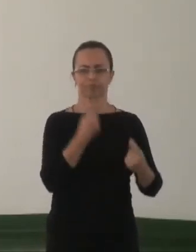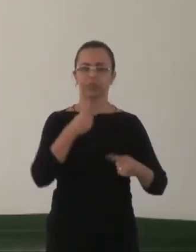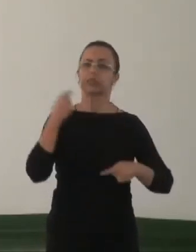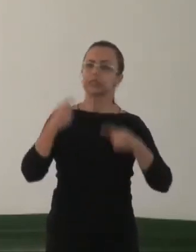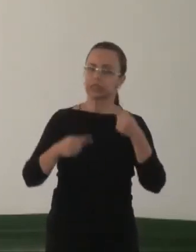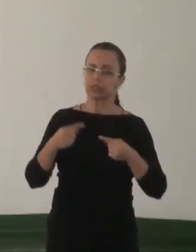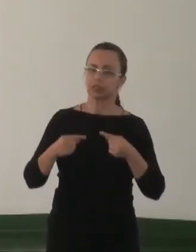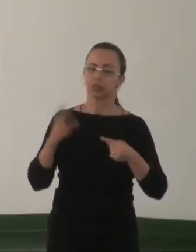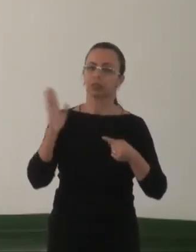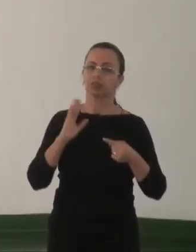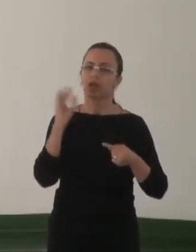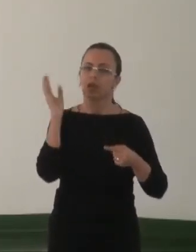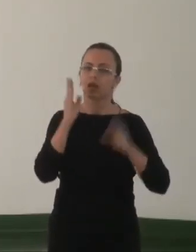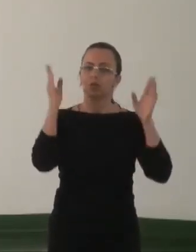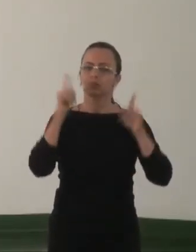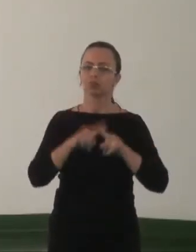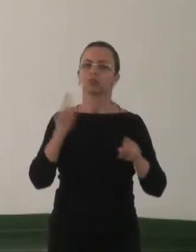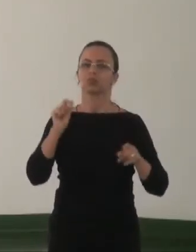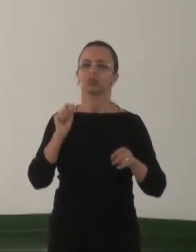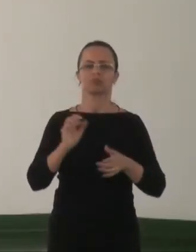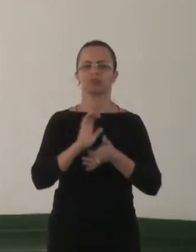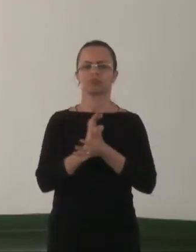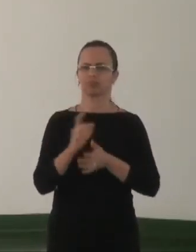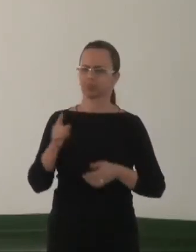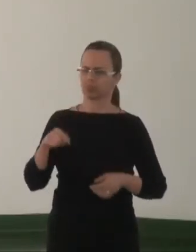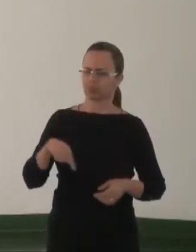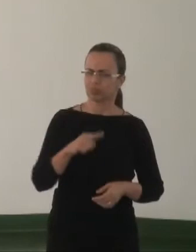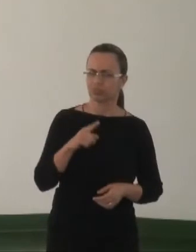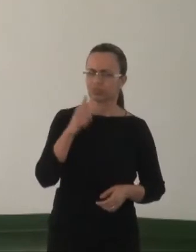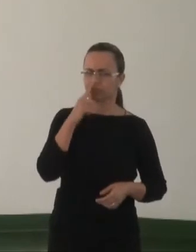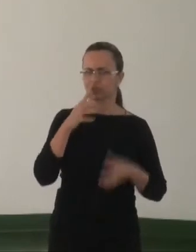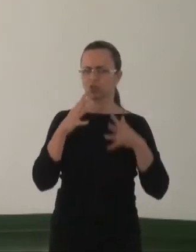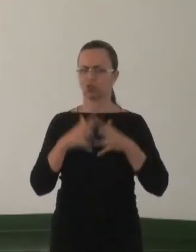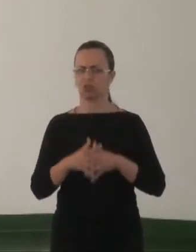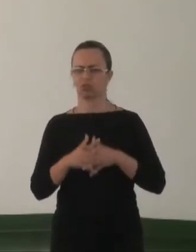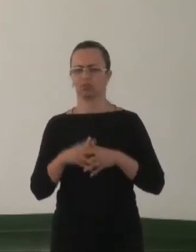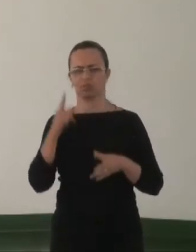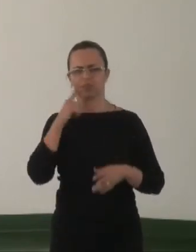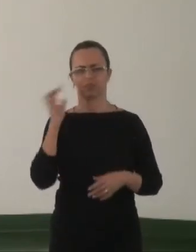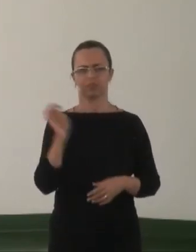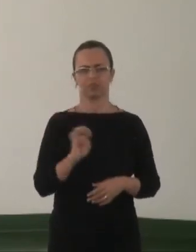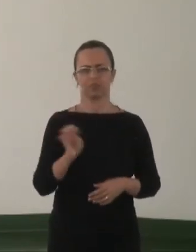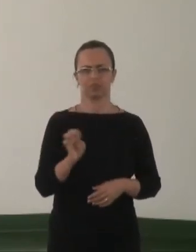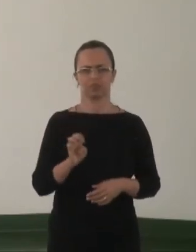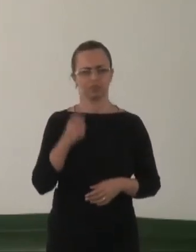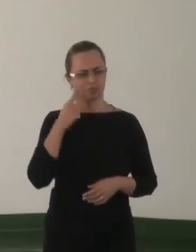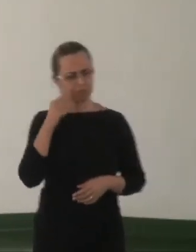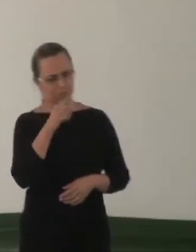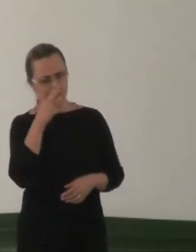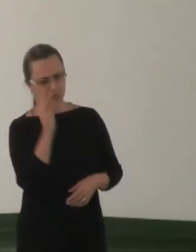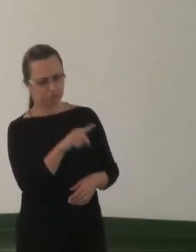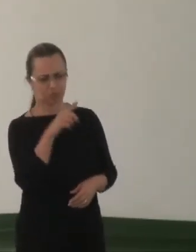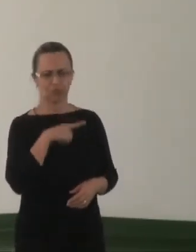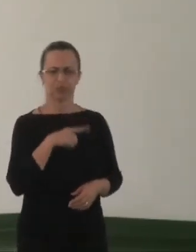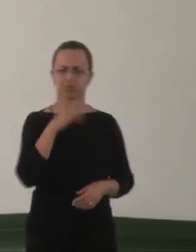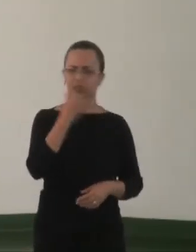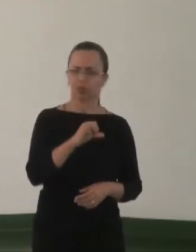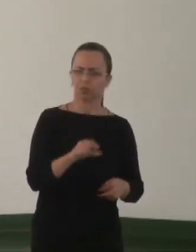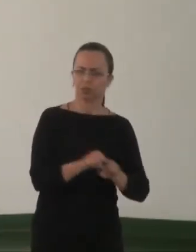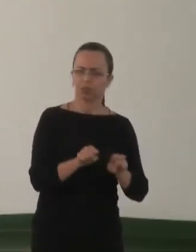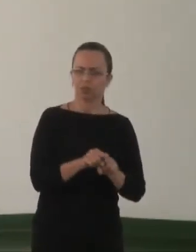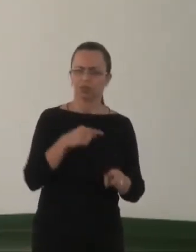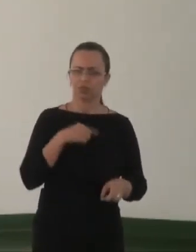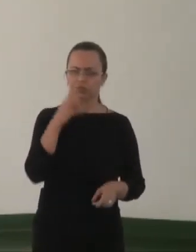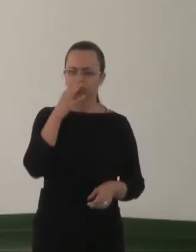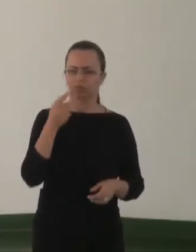discutir e logo aparece a homofobia de dizer mas você vai para lá, o povo vai te confundir como viado. A pessoa vai achar que você é sapatão, você vai